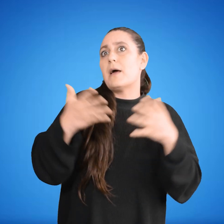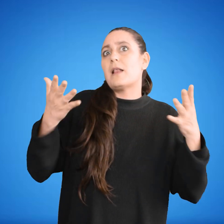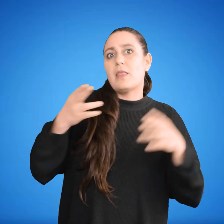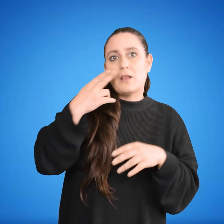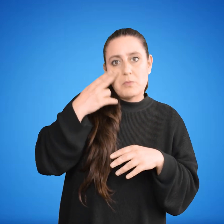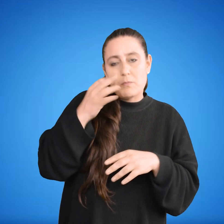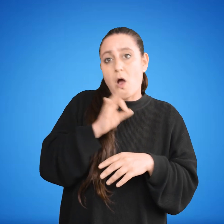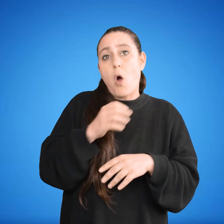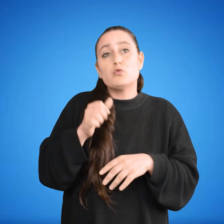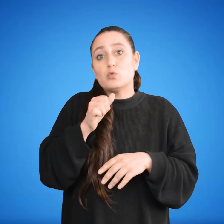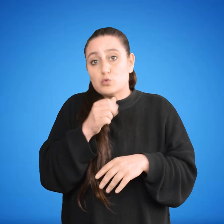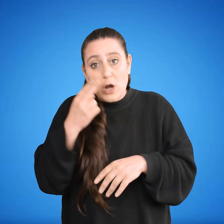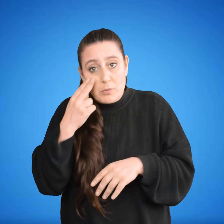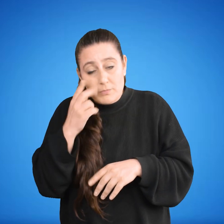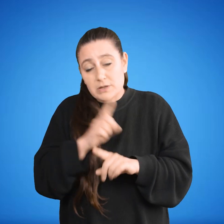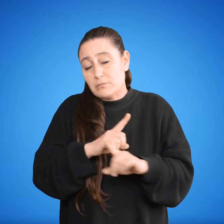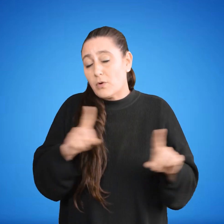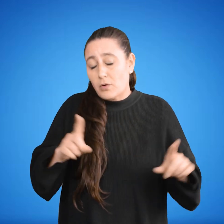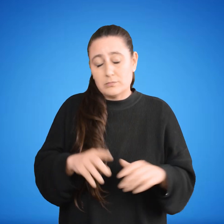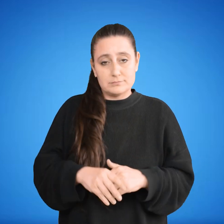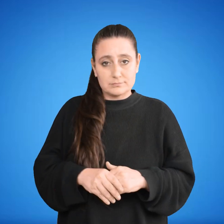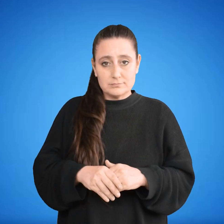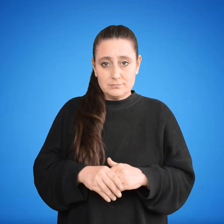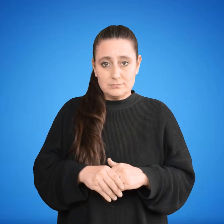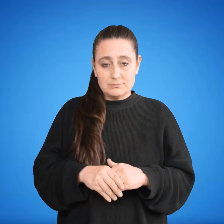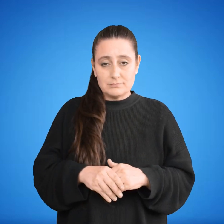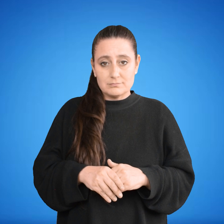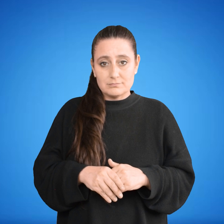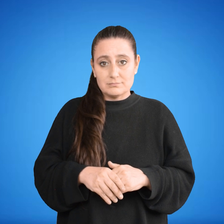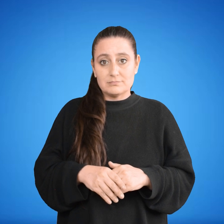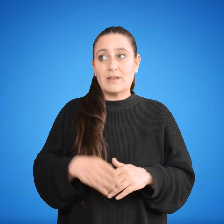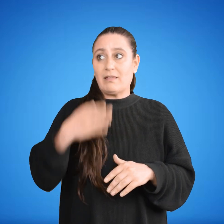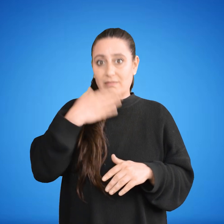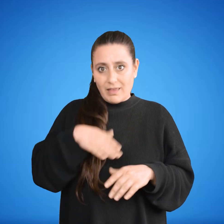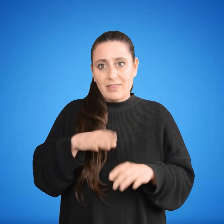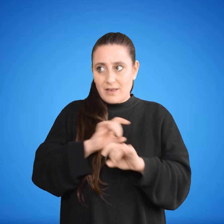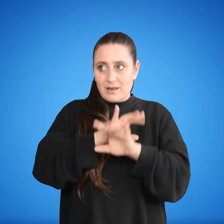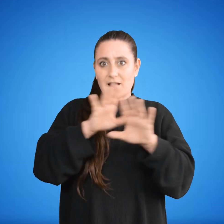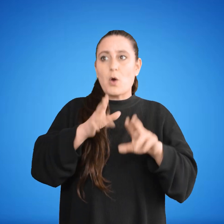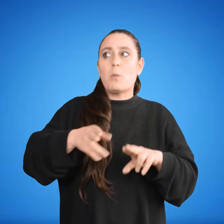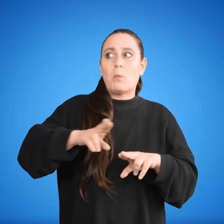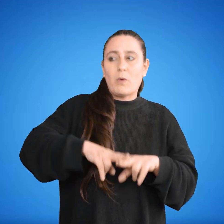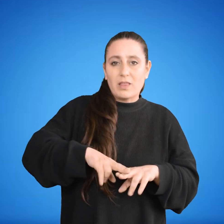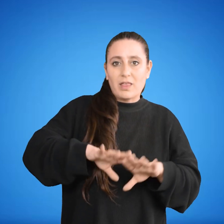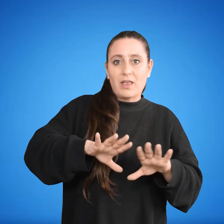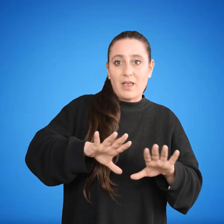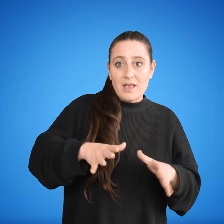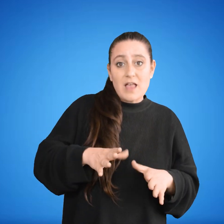males ni es la solución a los males de la vida. Quien posee la idea correcta de la muerte ni rechaza la